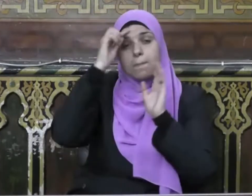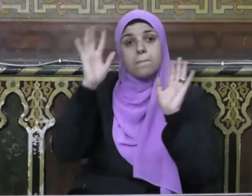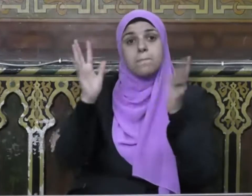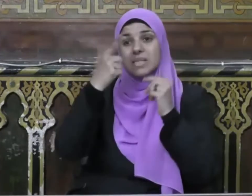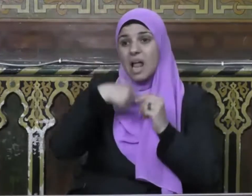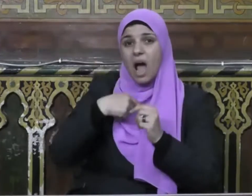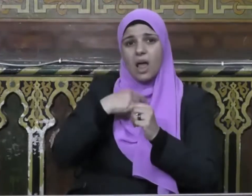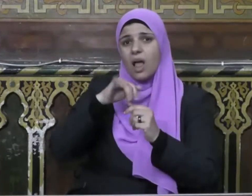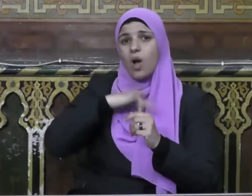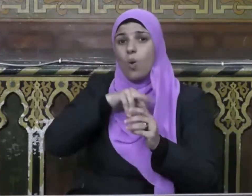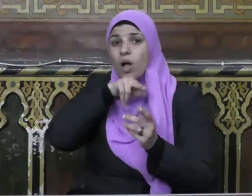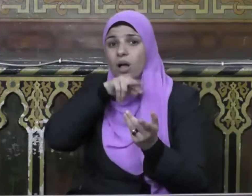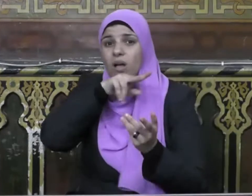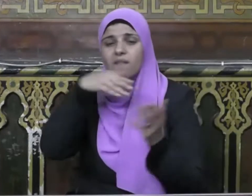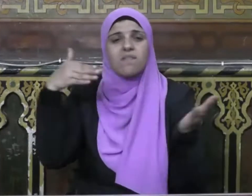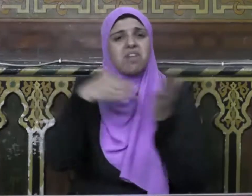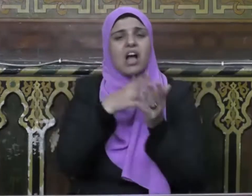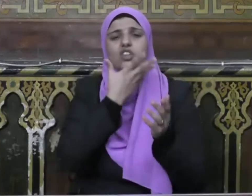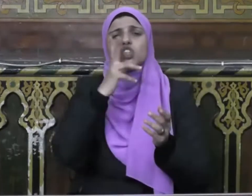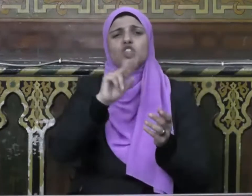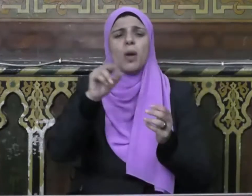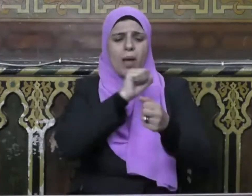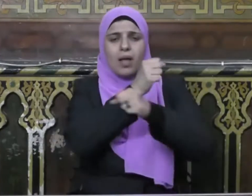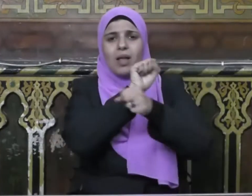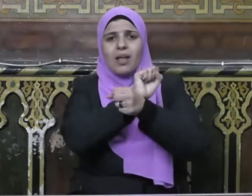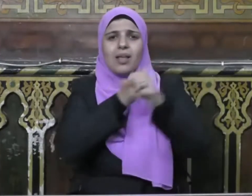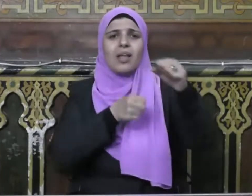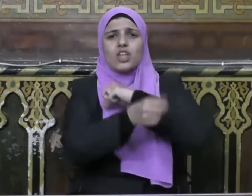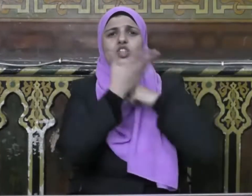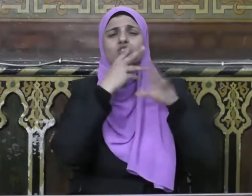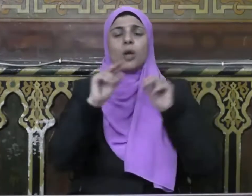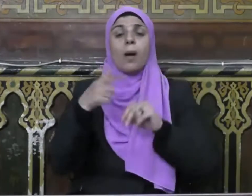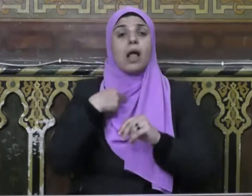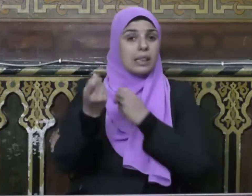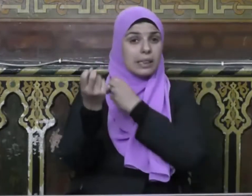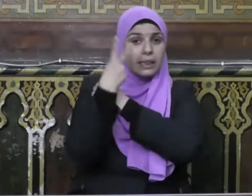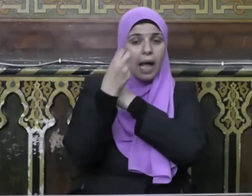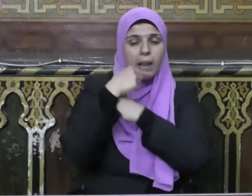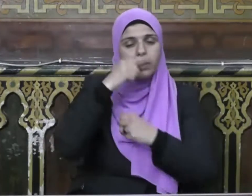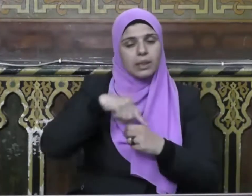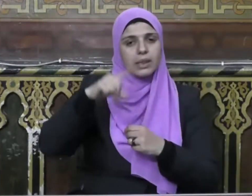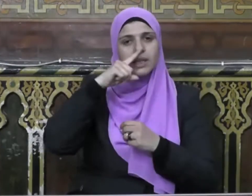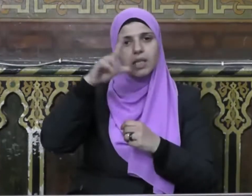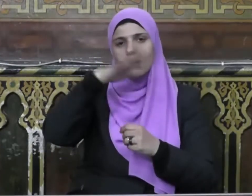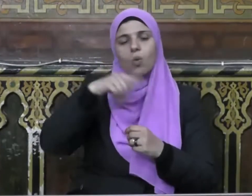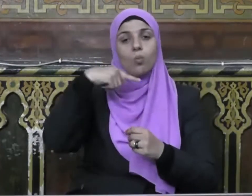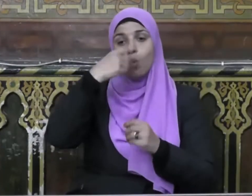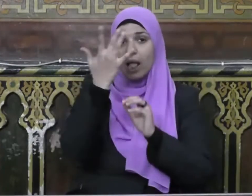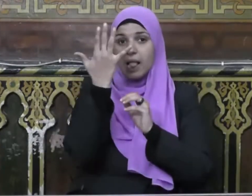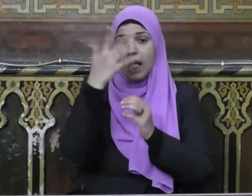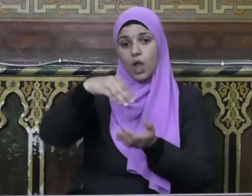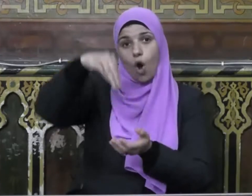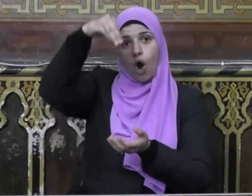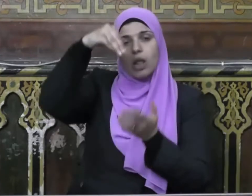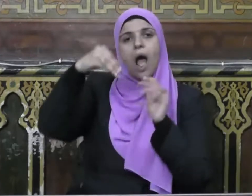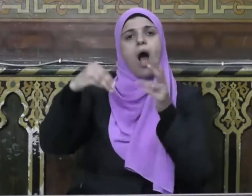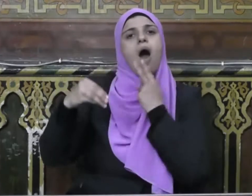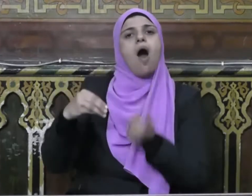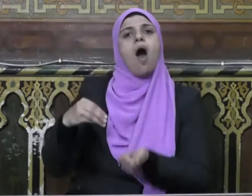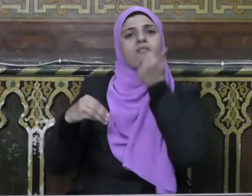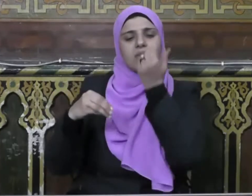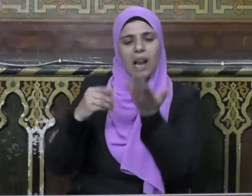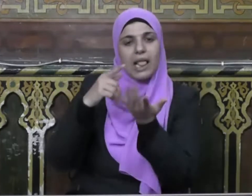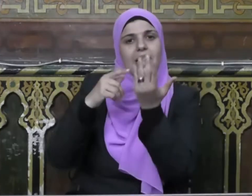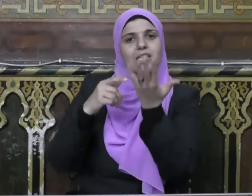من شئتا تكن أسيرة وقد علمنا ديننا الحنيف أن اليد العليا خير من اليد